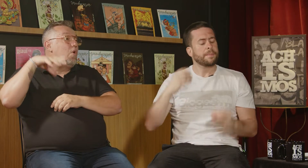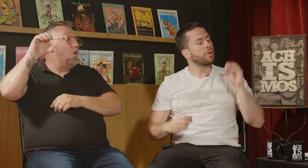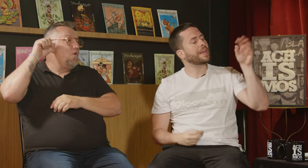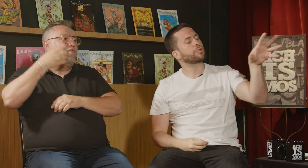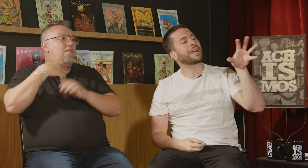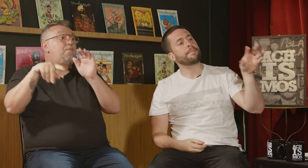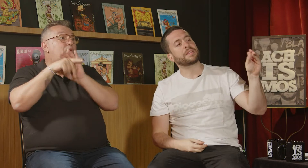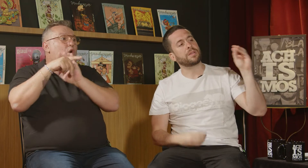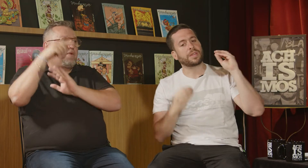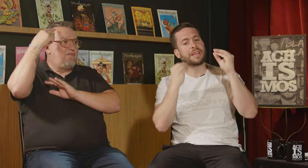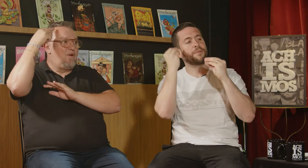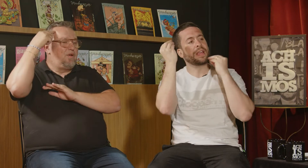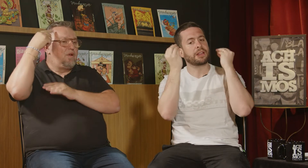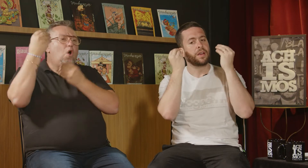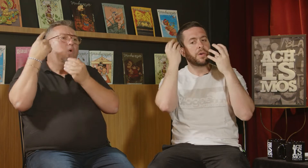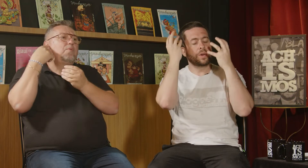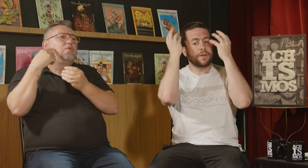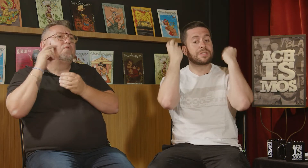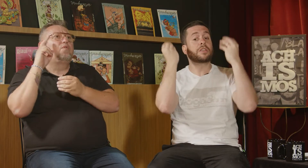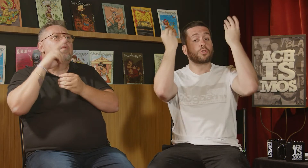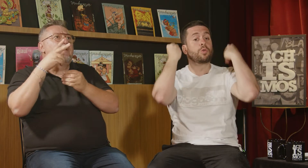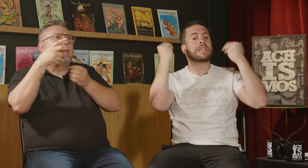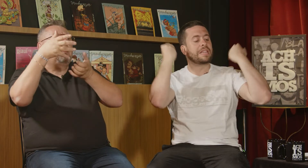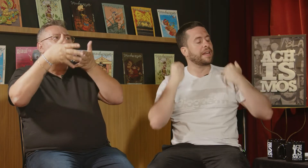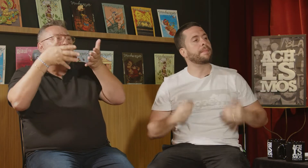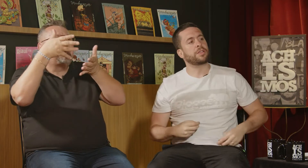como é que é a sua cabeça? O que que vem na... O que que você escuta internamente?